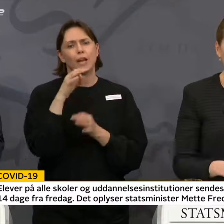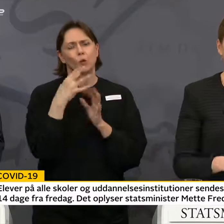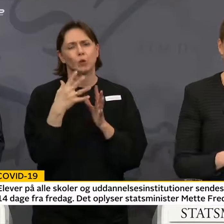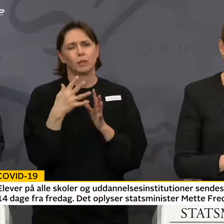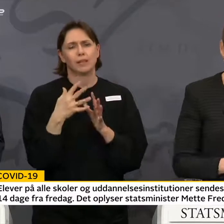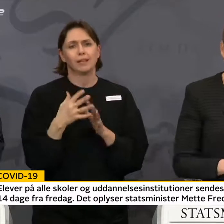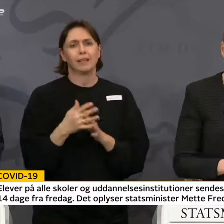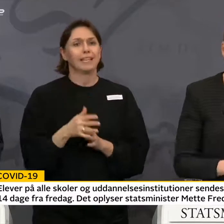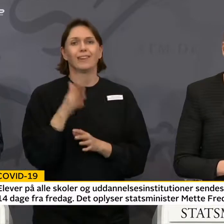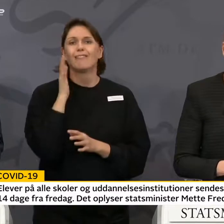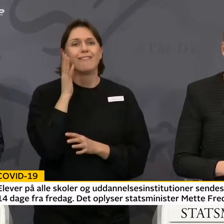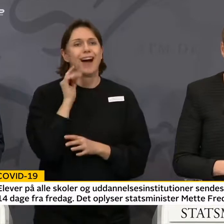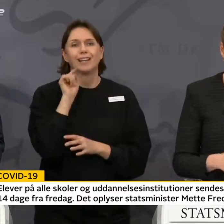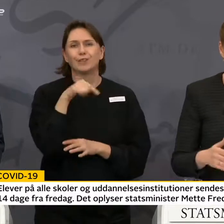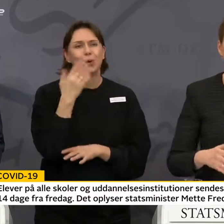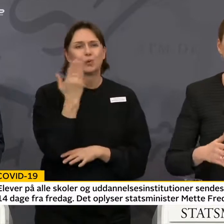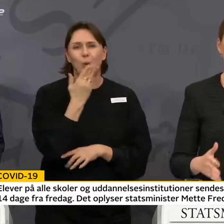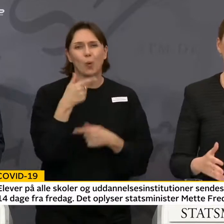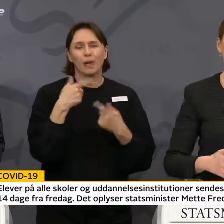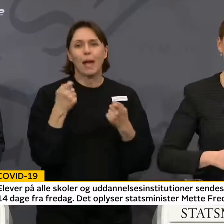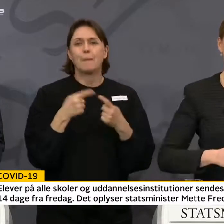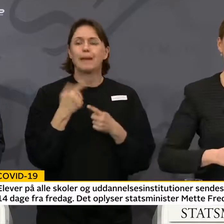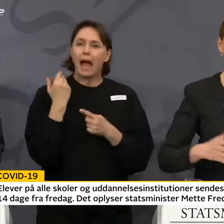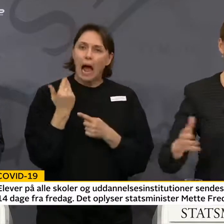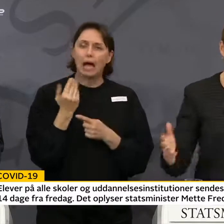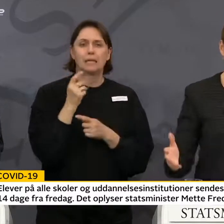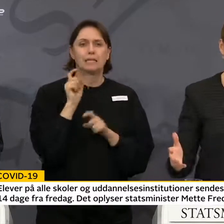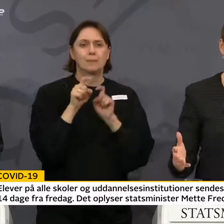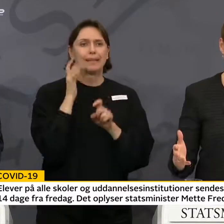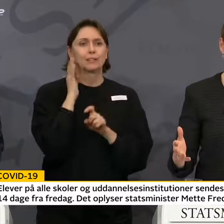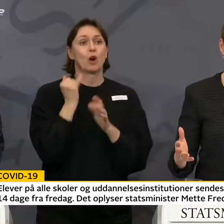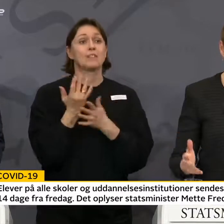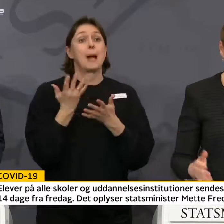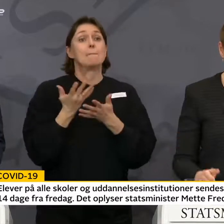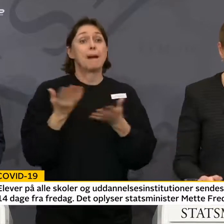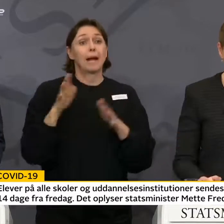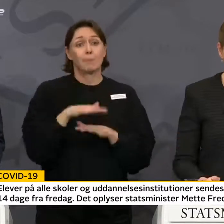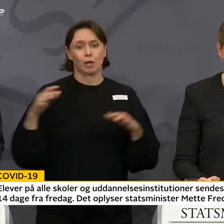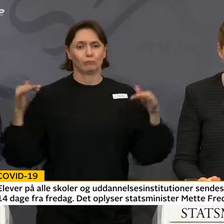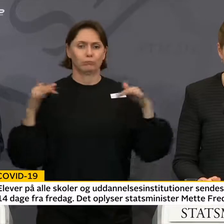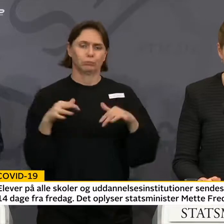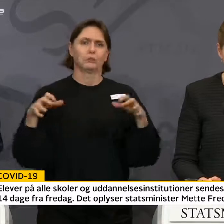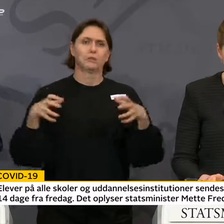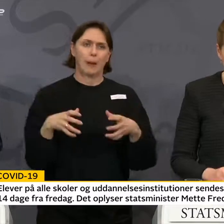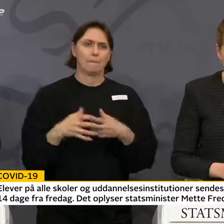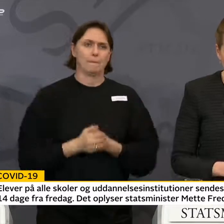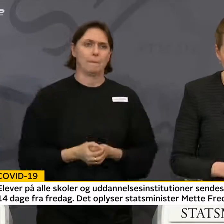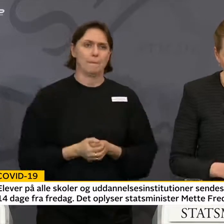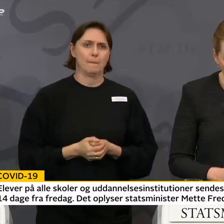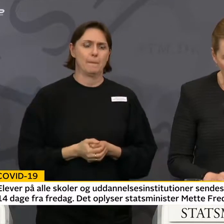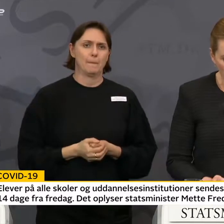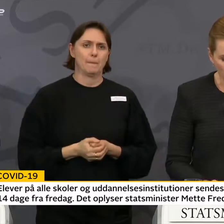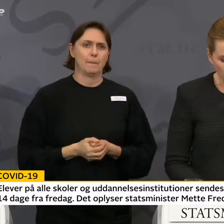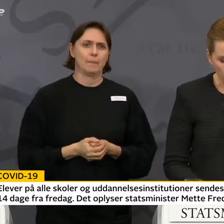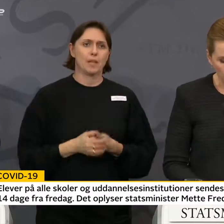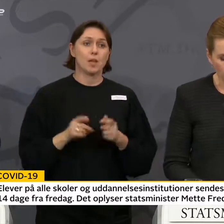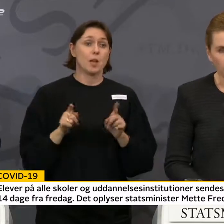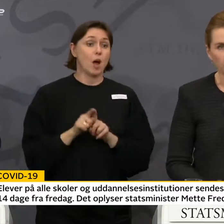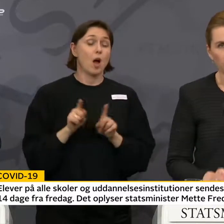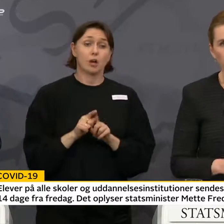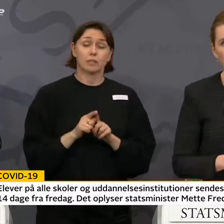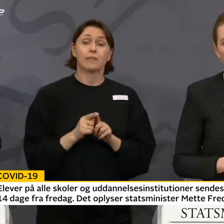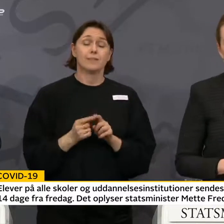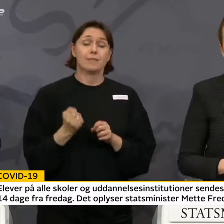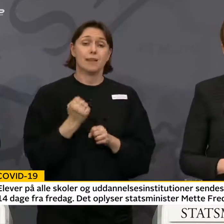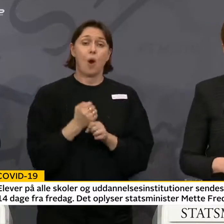ikke farligt at gå i skole, men der er en smitterisiko, når mange børn er samlet. Og der vil også komme ordninger